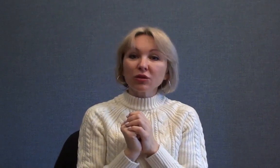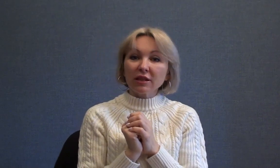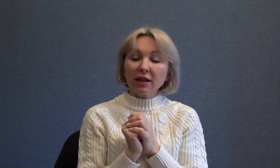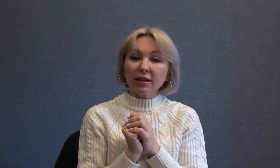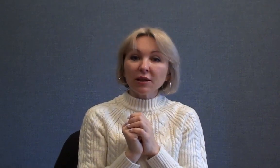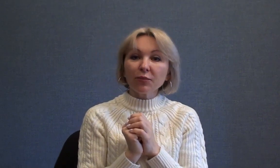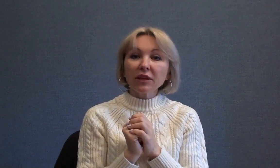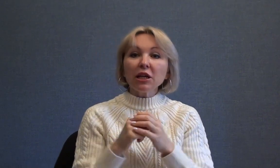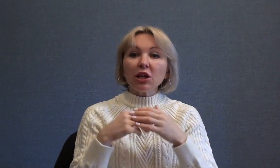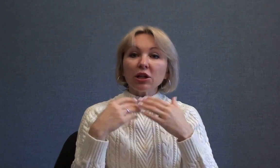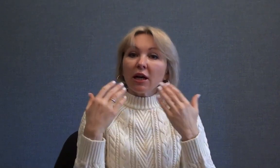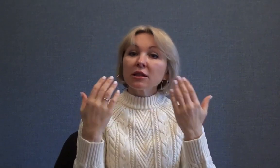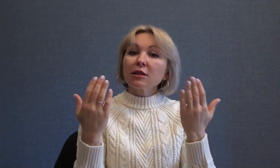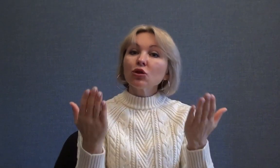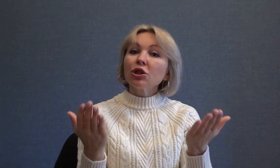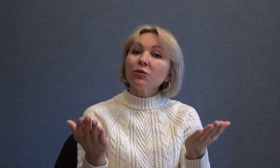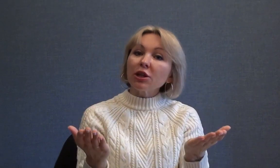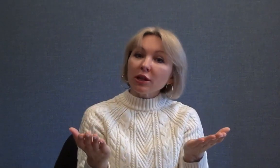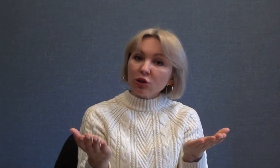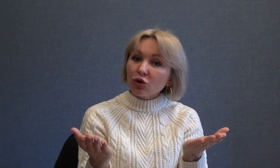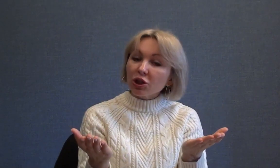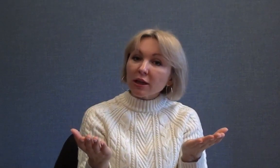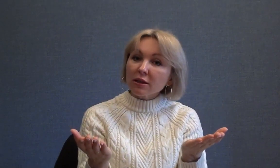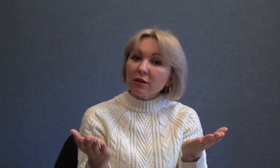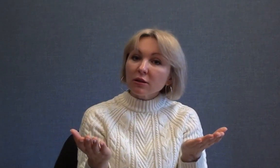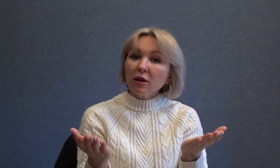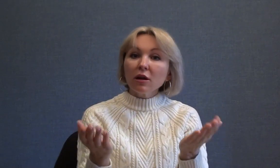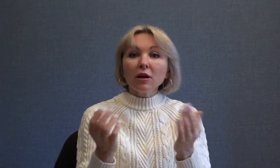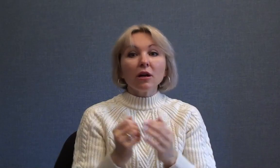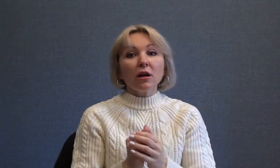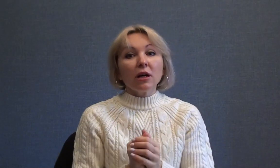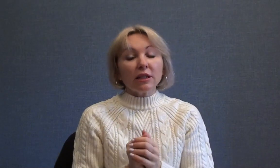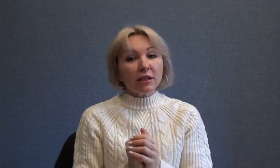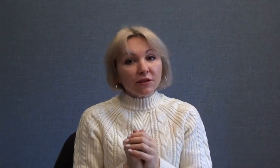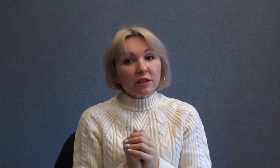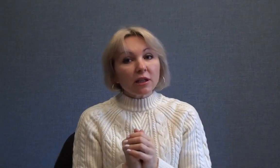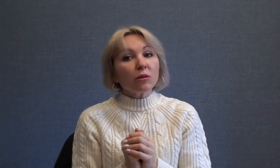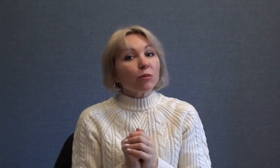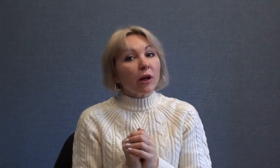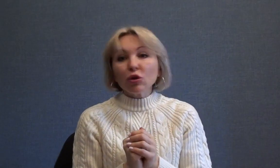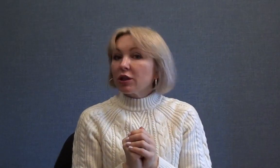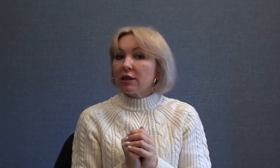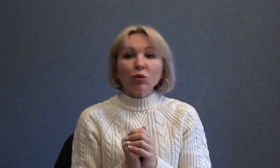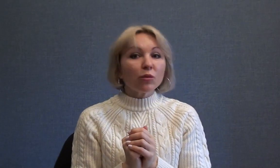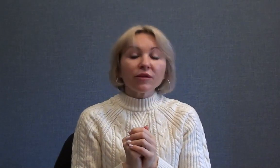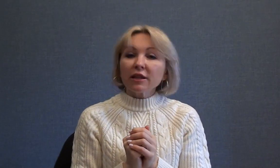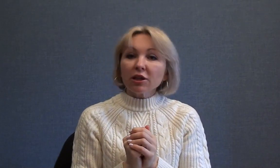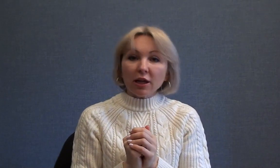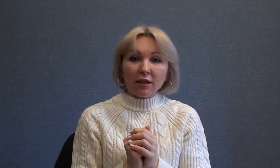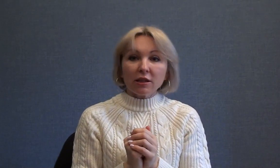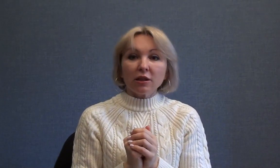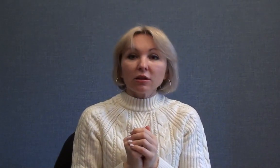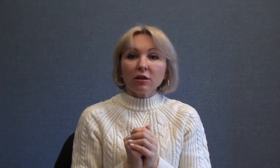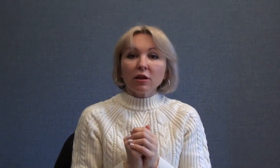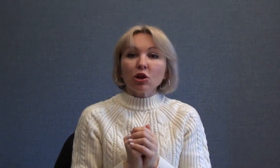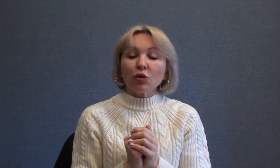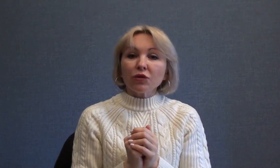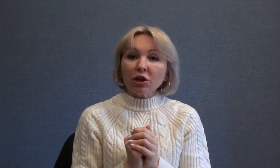хрустальные. Итак, слушаем третью часть. Действительно, погода зимой бывает разная, но в